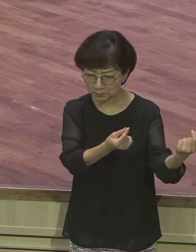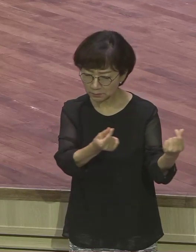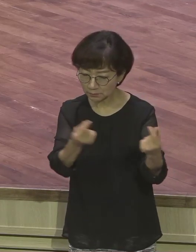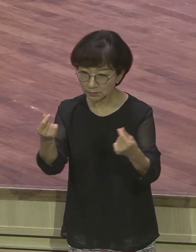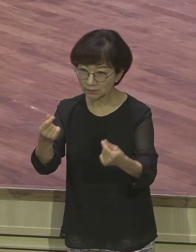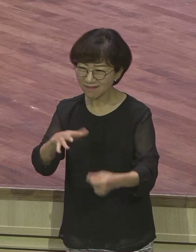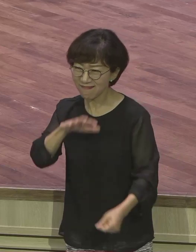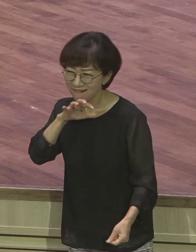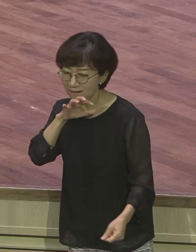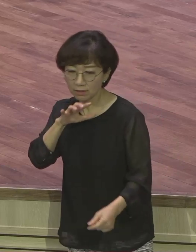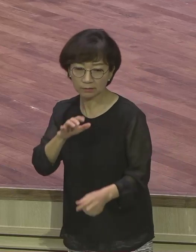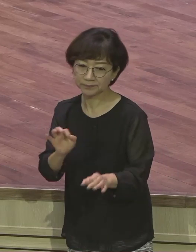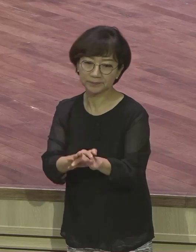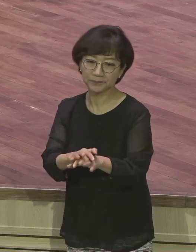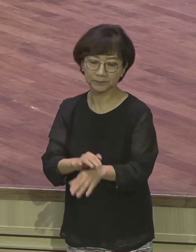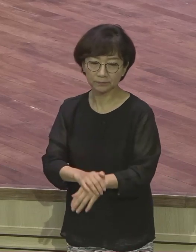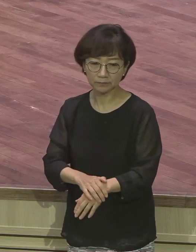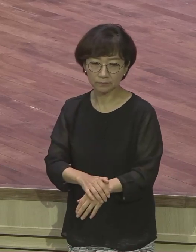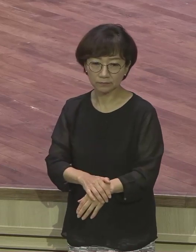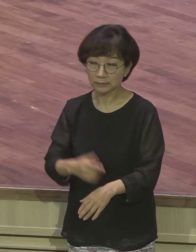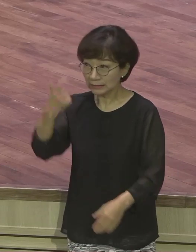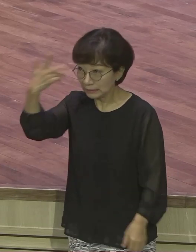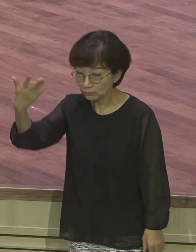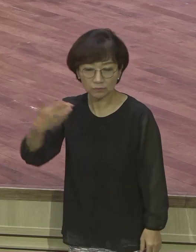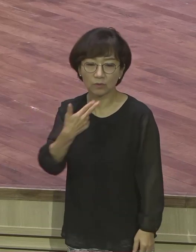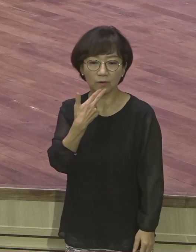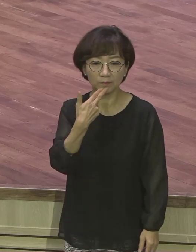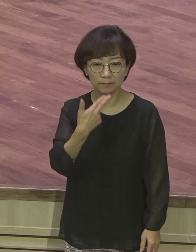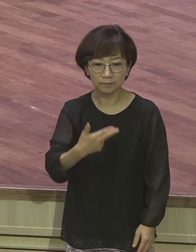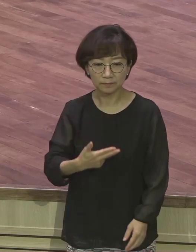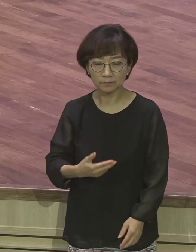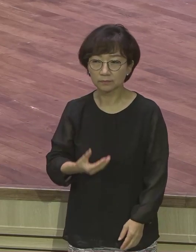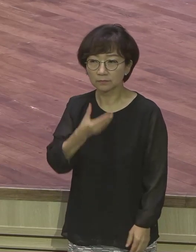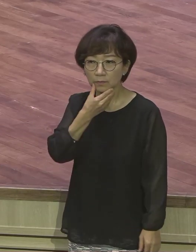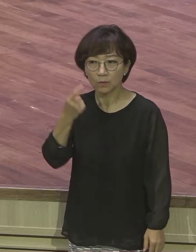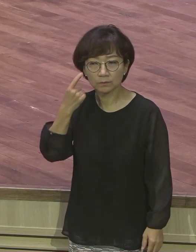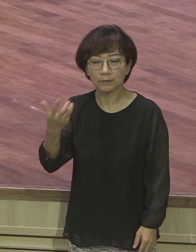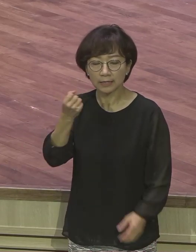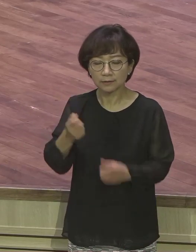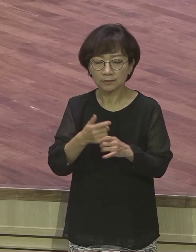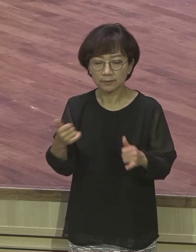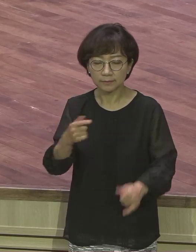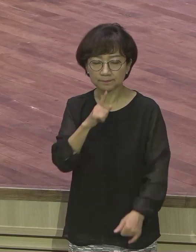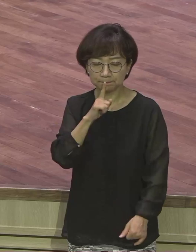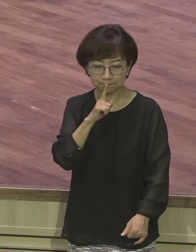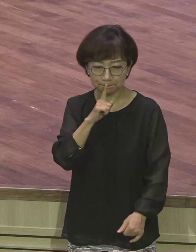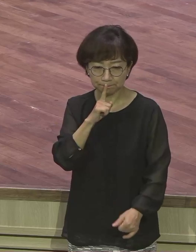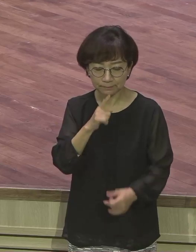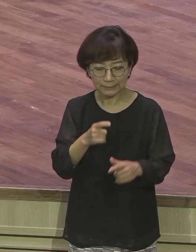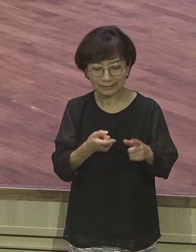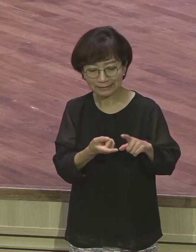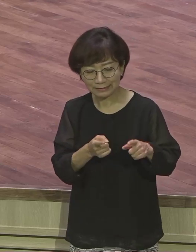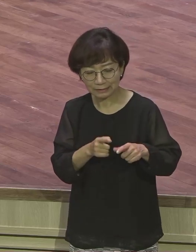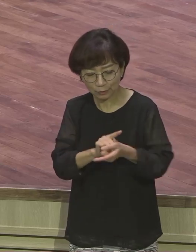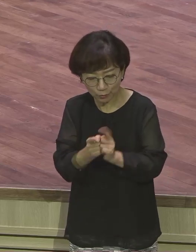원망. 무슨 거기에 무슨 갈등이. 그 보금 아니거든요. 보금 그게 아니에요. 하나님이 절대 죽고 믿는 거예요.